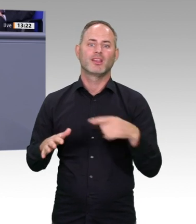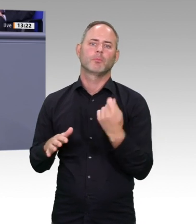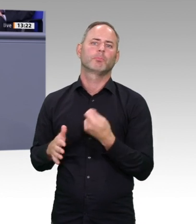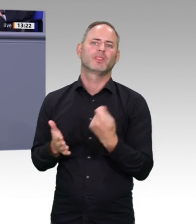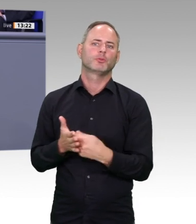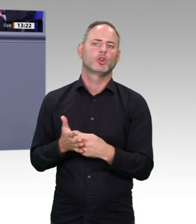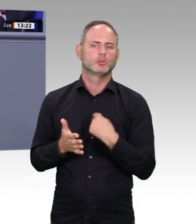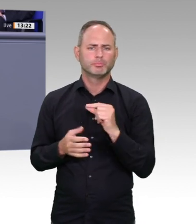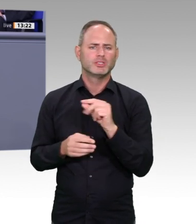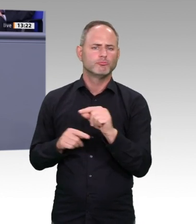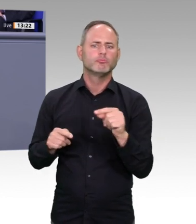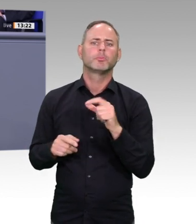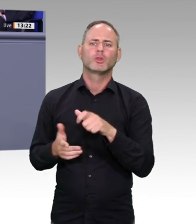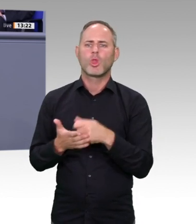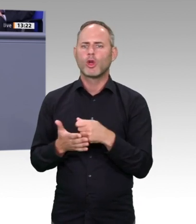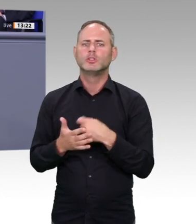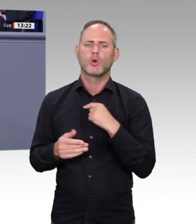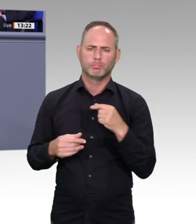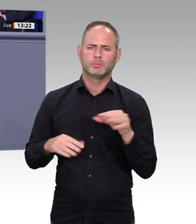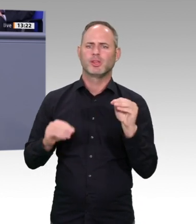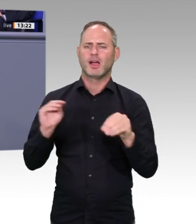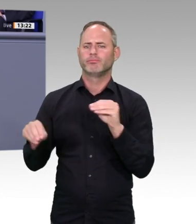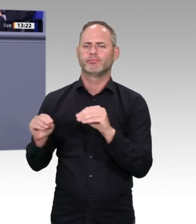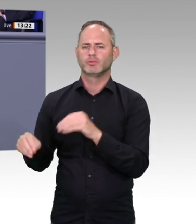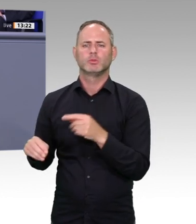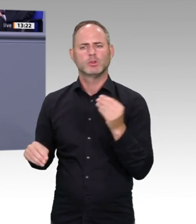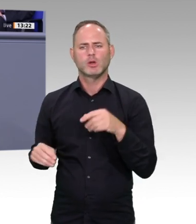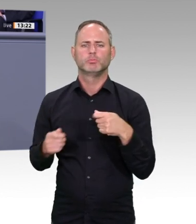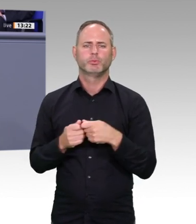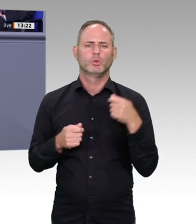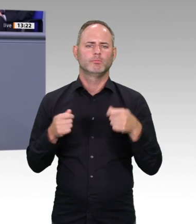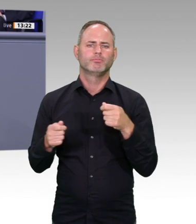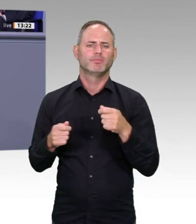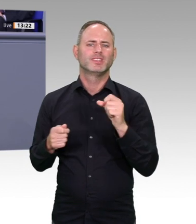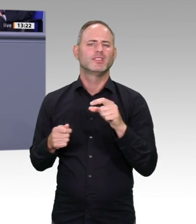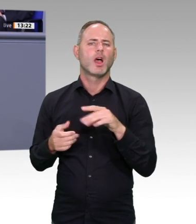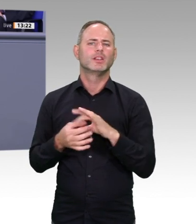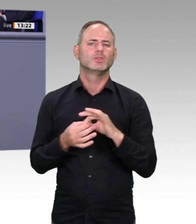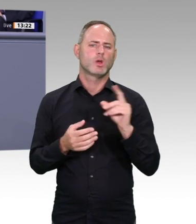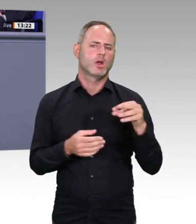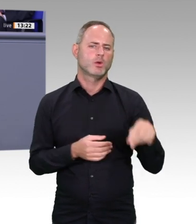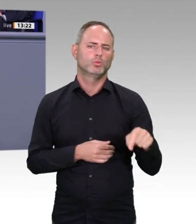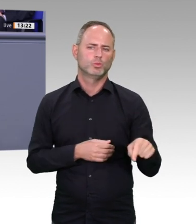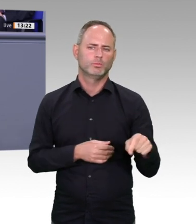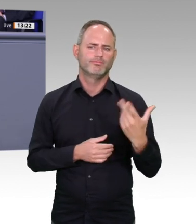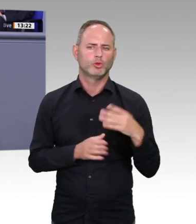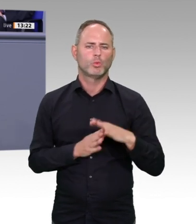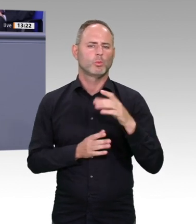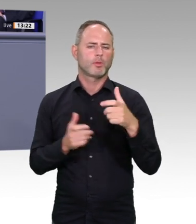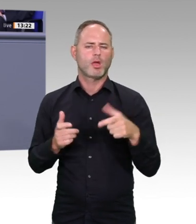Kinderzuschlag bekommen haben. Wir haben heute fast eine Million Kinder. Wir konnten diejenigen, die davon profitieren, die Unterstützung bekommen